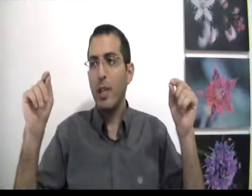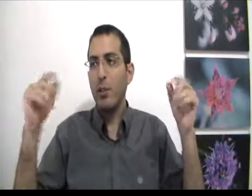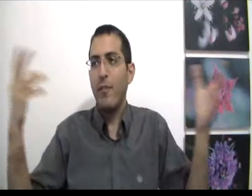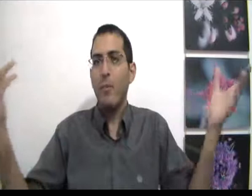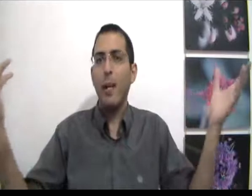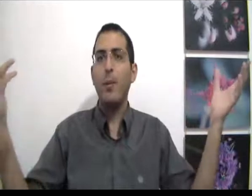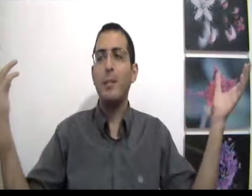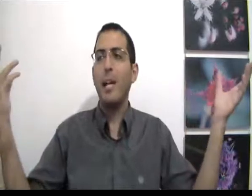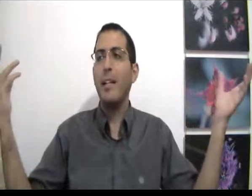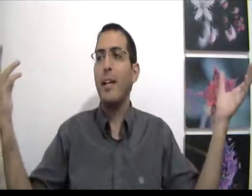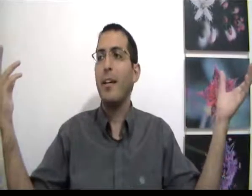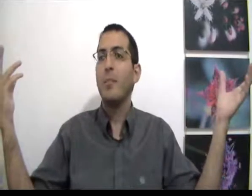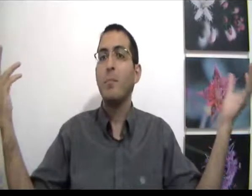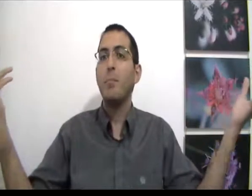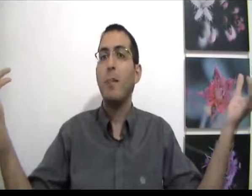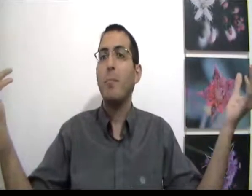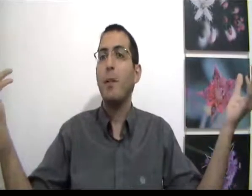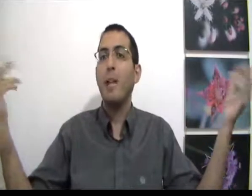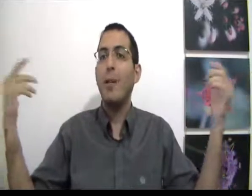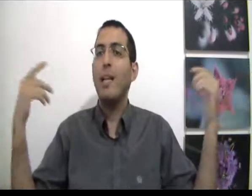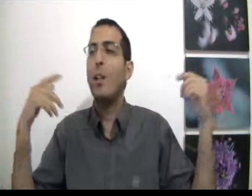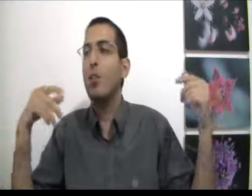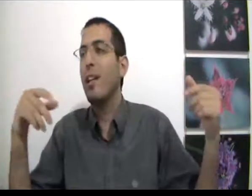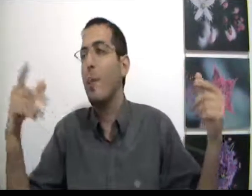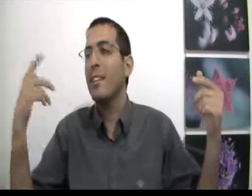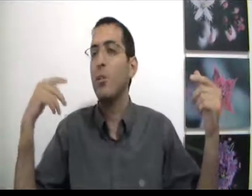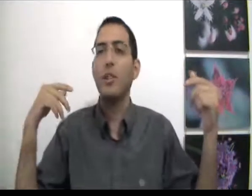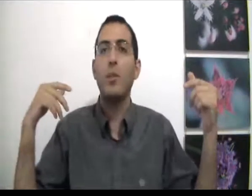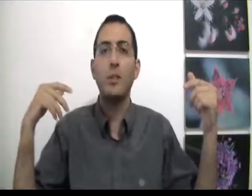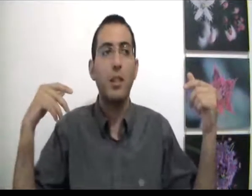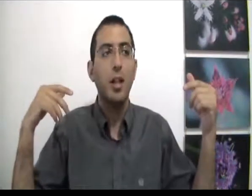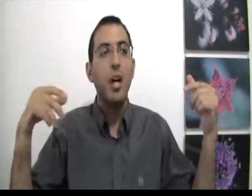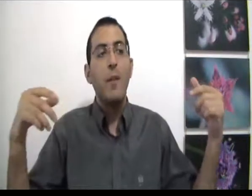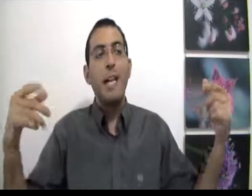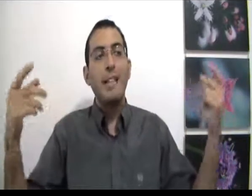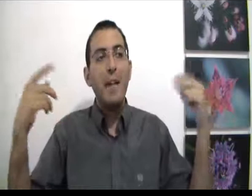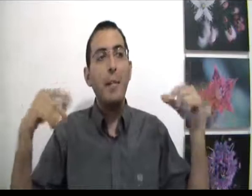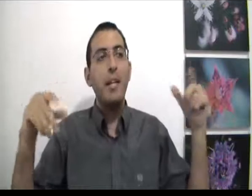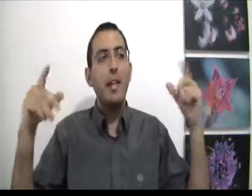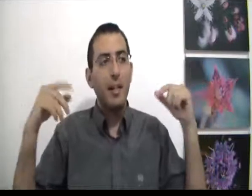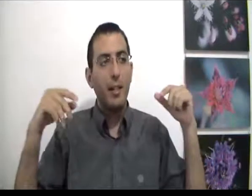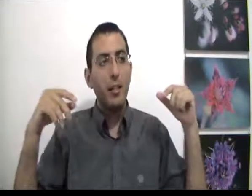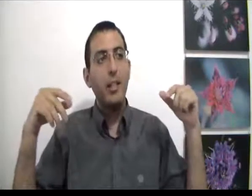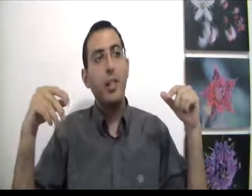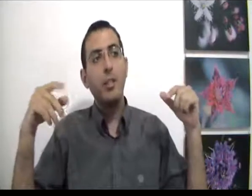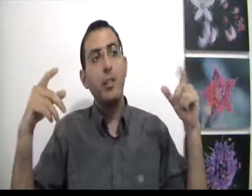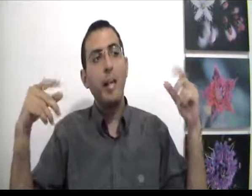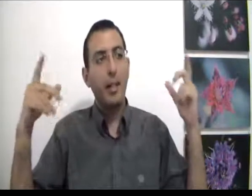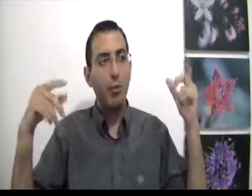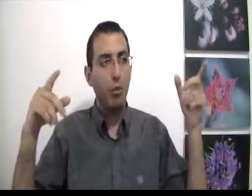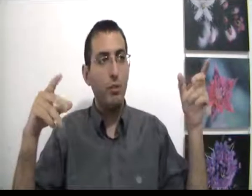לטורף הפרן אולי זה בכלל יהיה רע אולי אתה לא תקבל את הטוב שאתה רוצה גם נניח שהדבר שנדמה לך כטוב